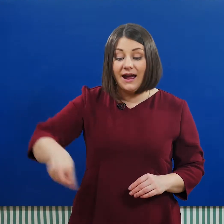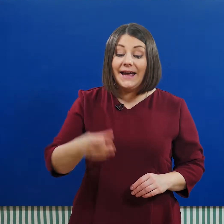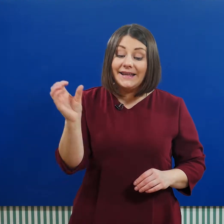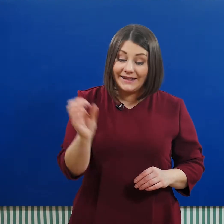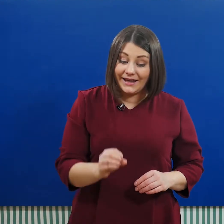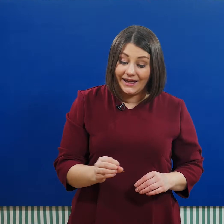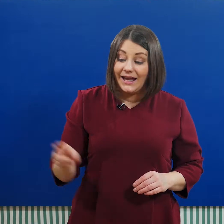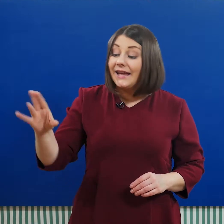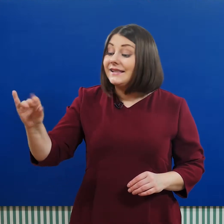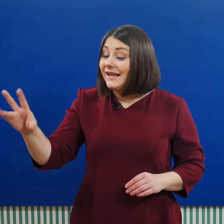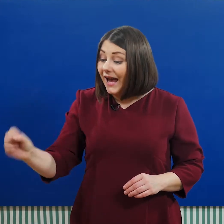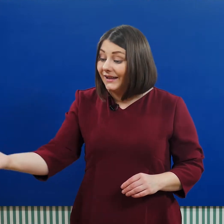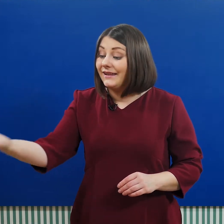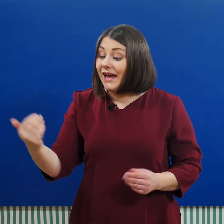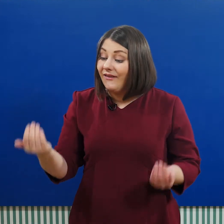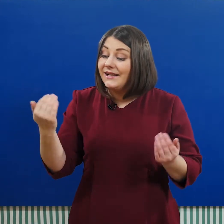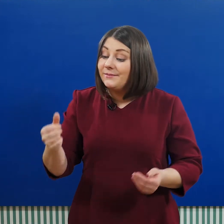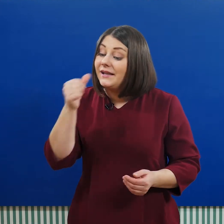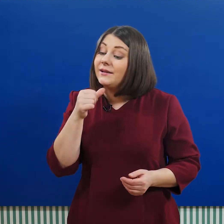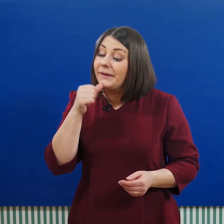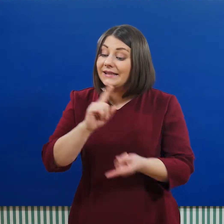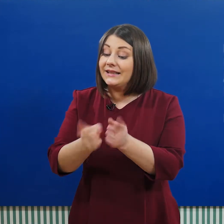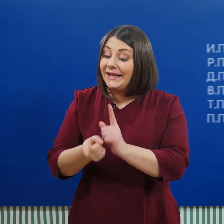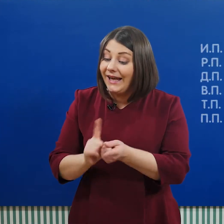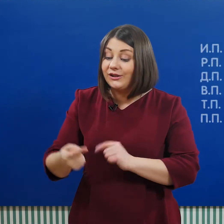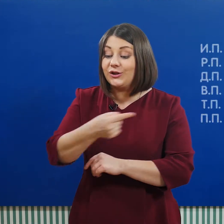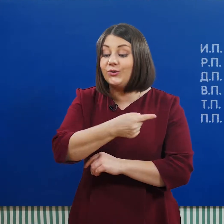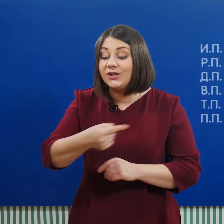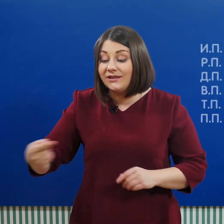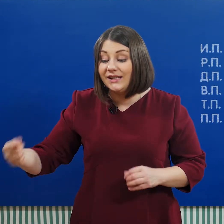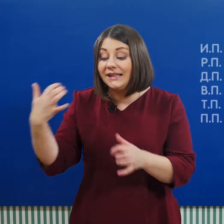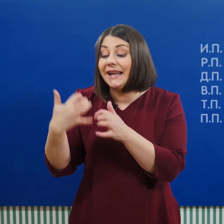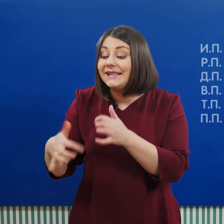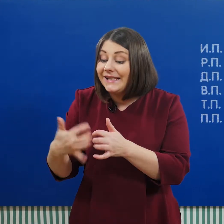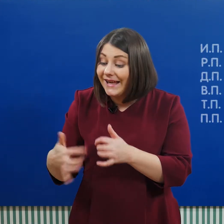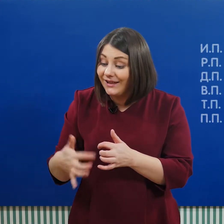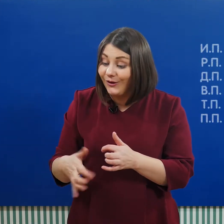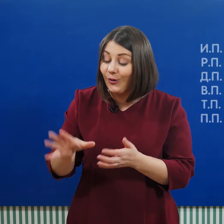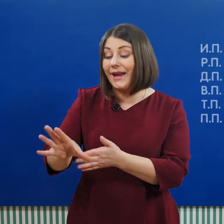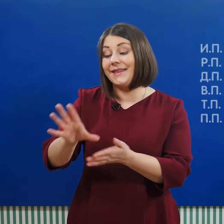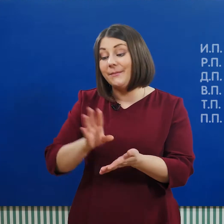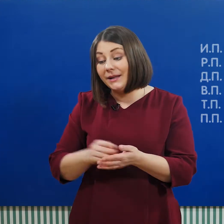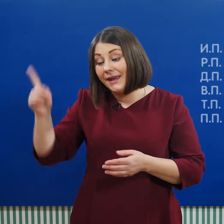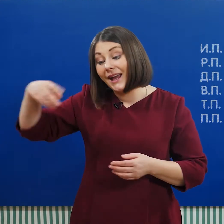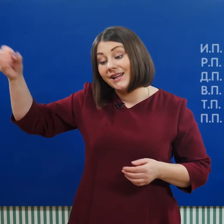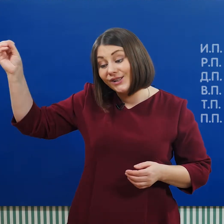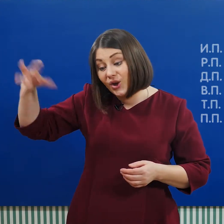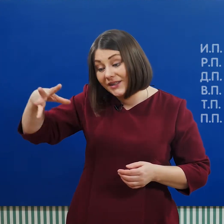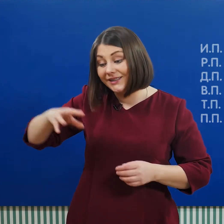О реке. Диана, давай теперь ты просклоняешь существительное среднего рода. Например, солнце.